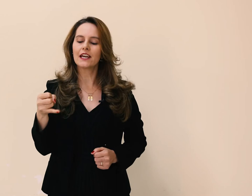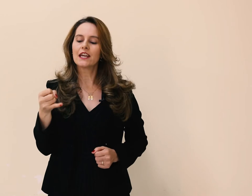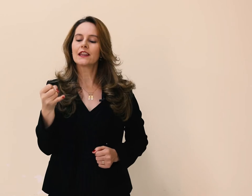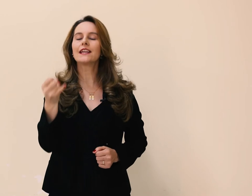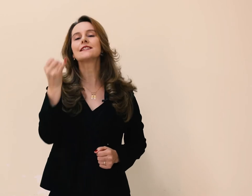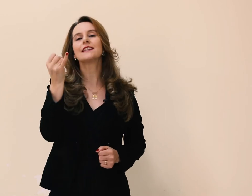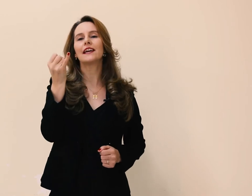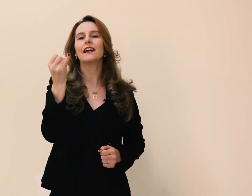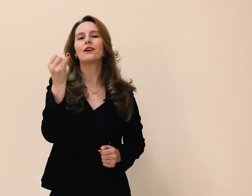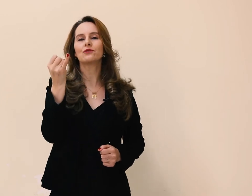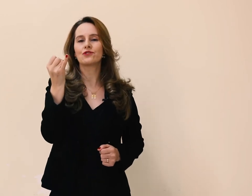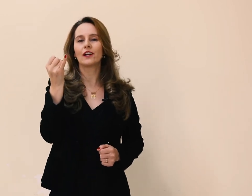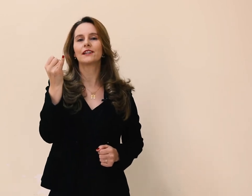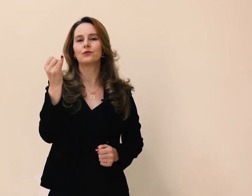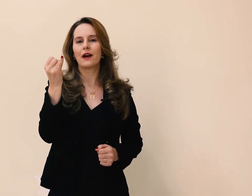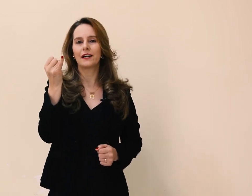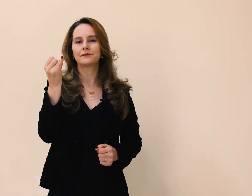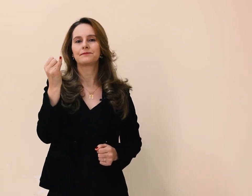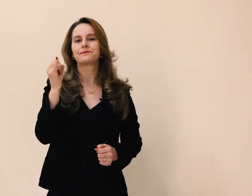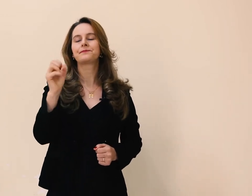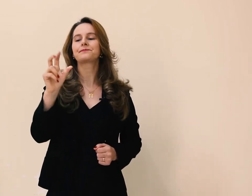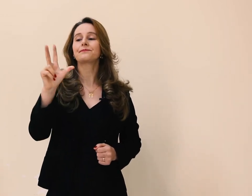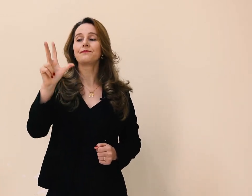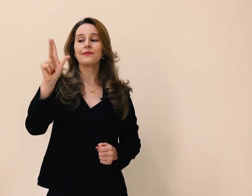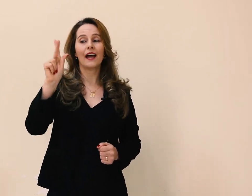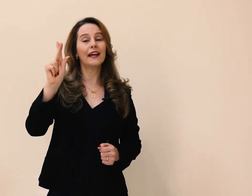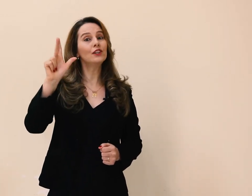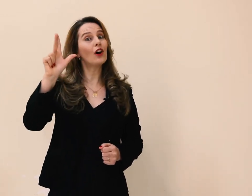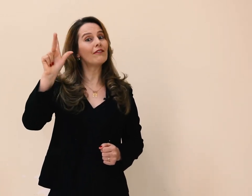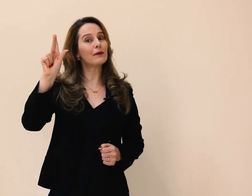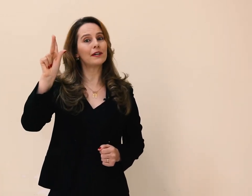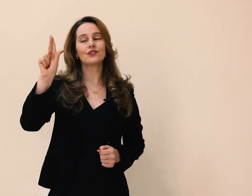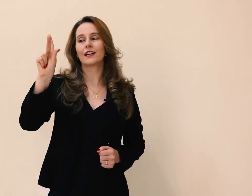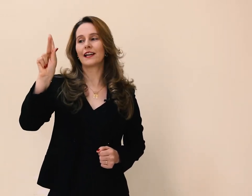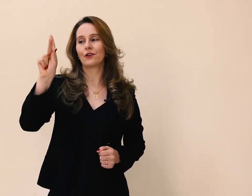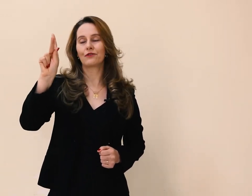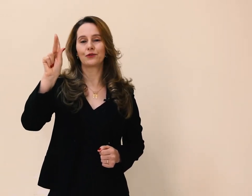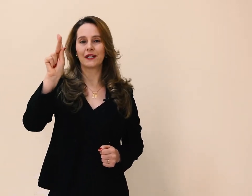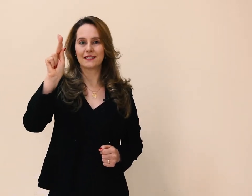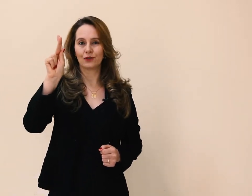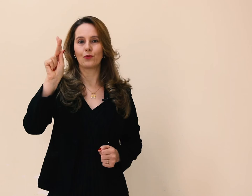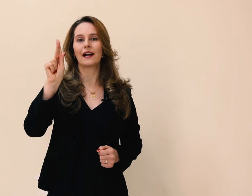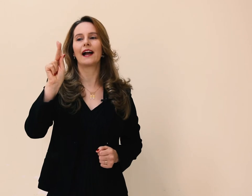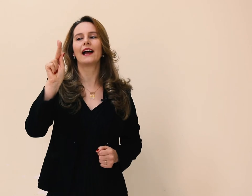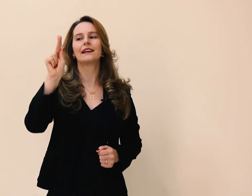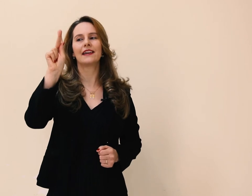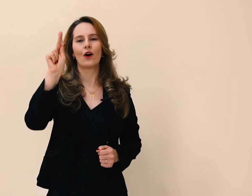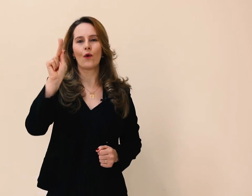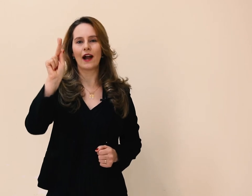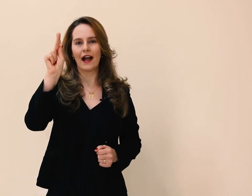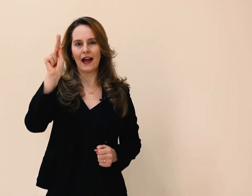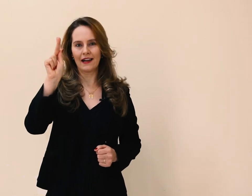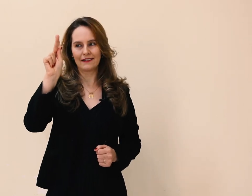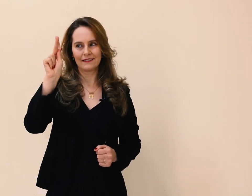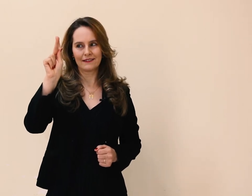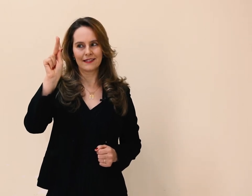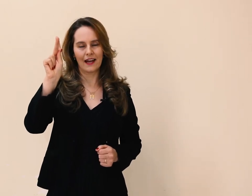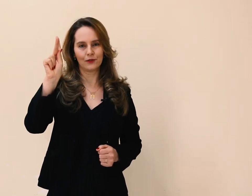desenha o J no ar. Aí, novamente, aquela configuração do H, que é o K, certo?